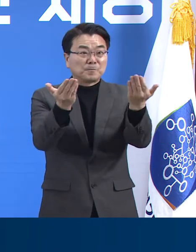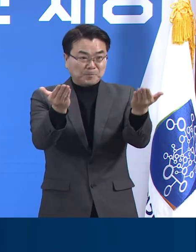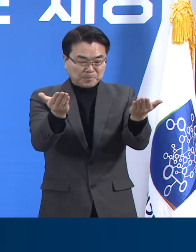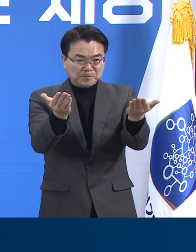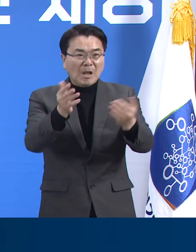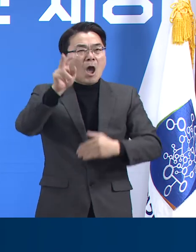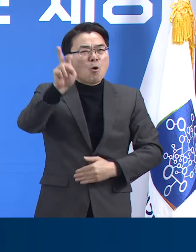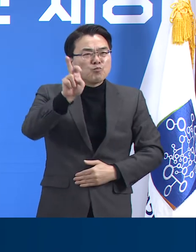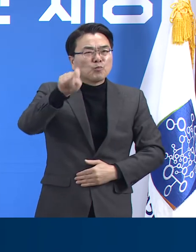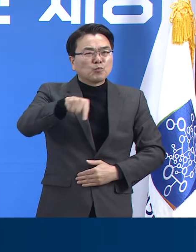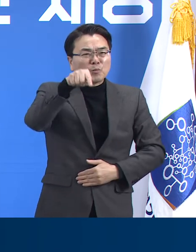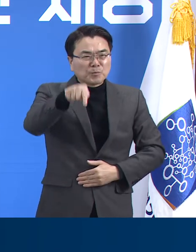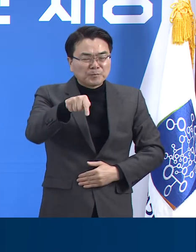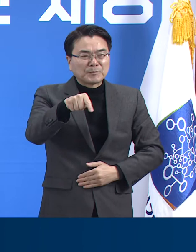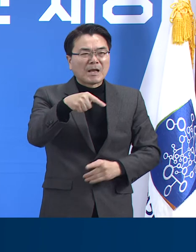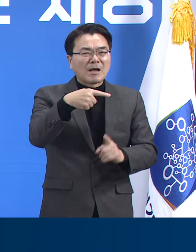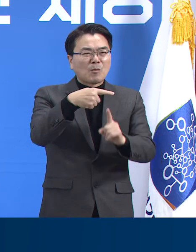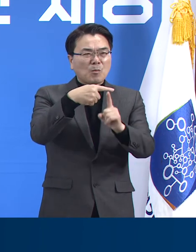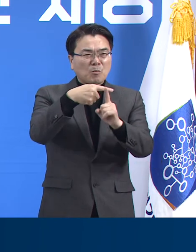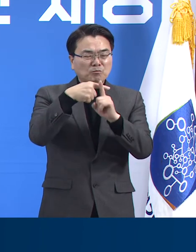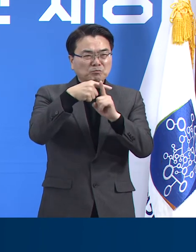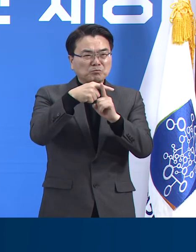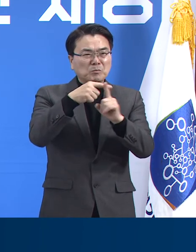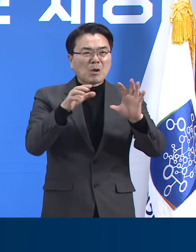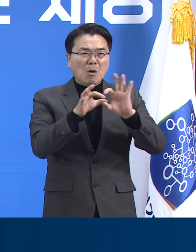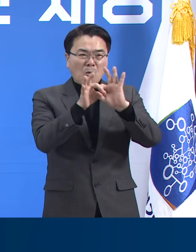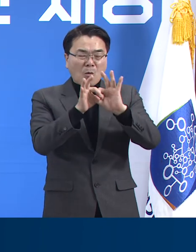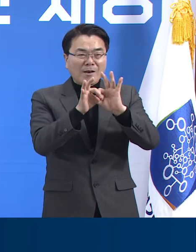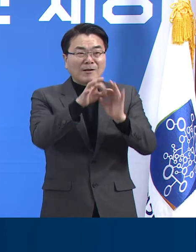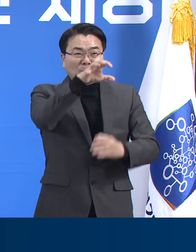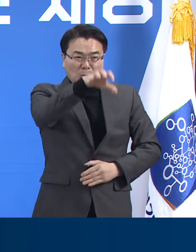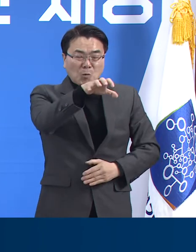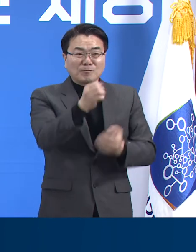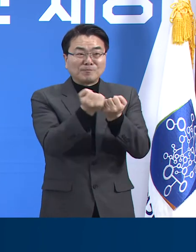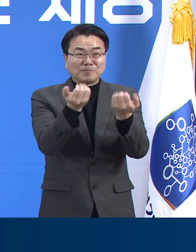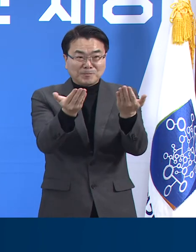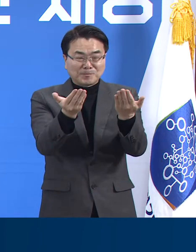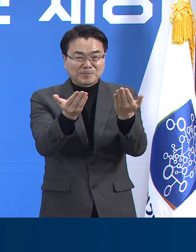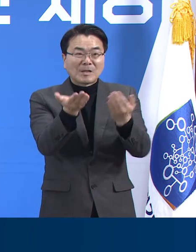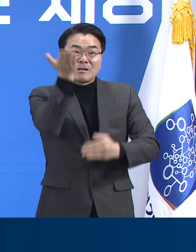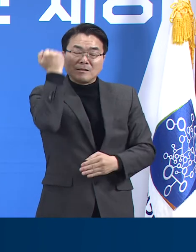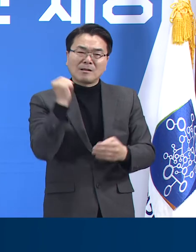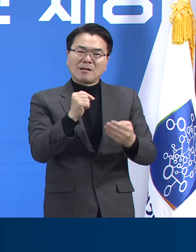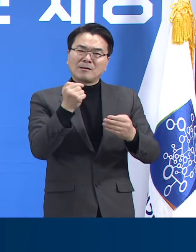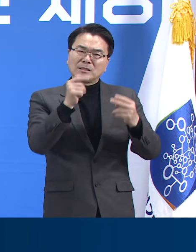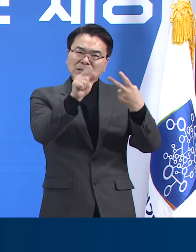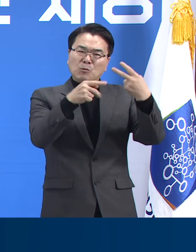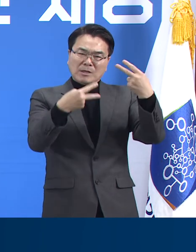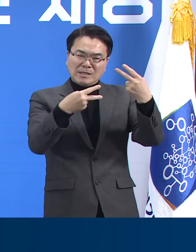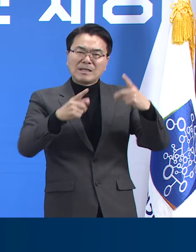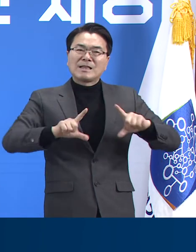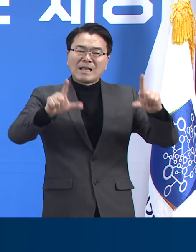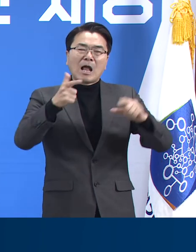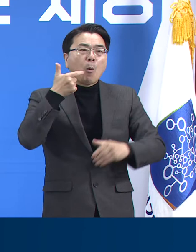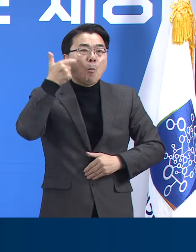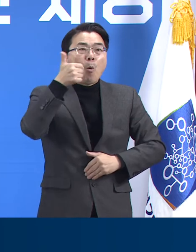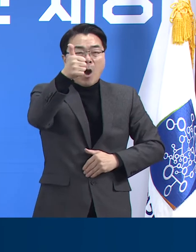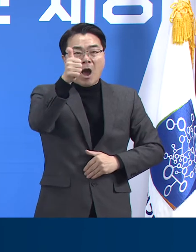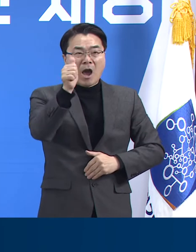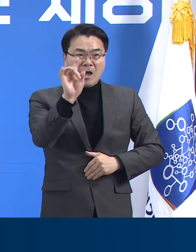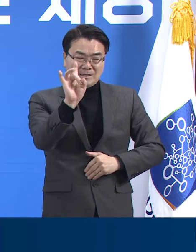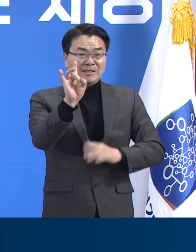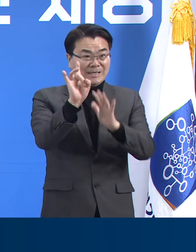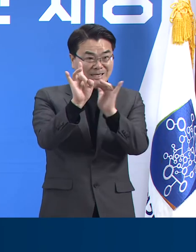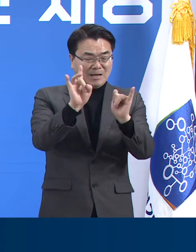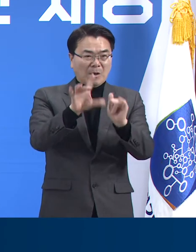먼저 군포시 소재의 종교시설 관련 확진 상황입니다. 지난 2일 목사 1명이 최초 확진